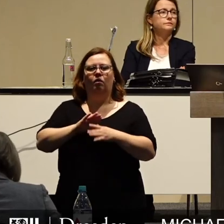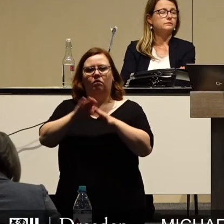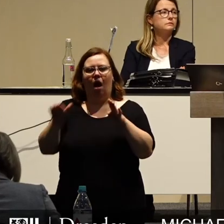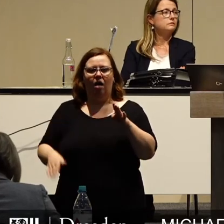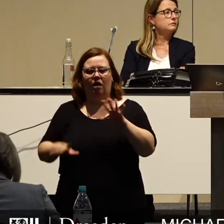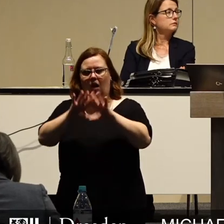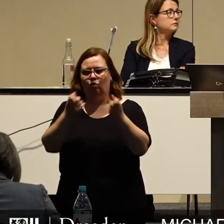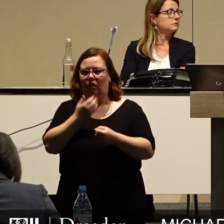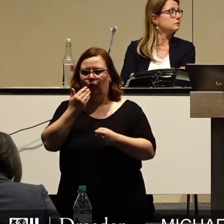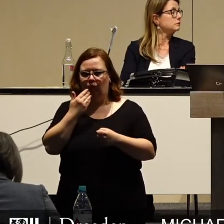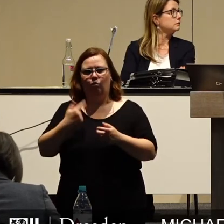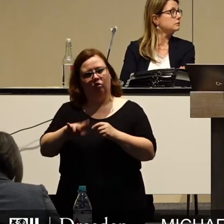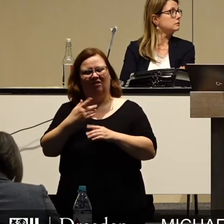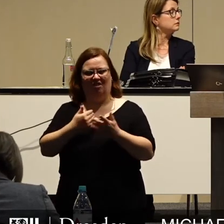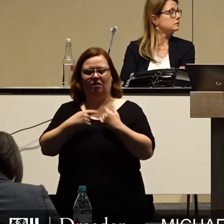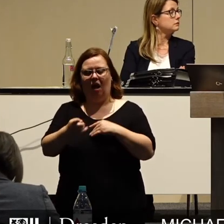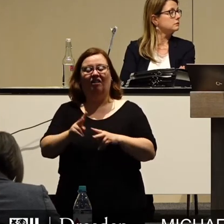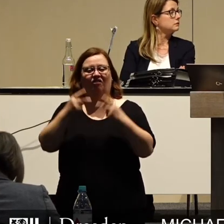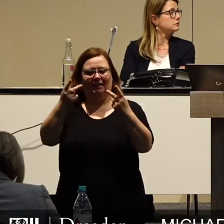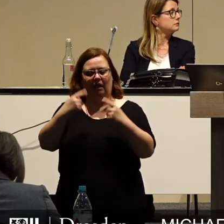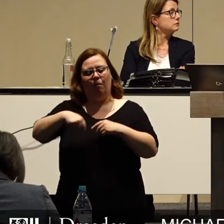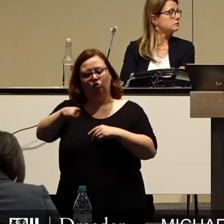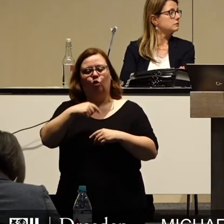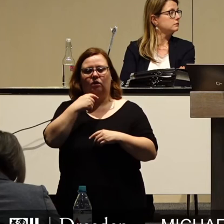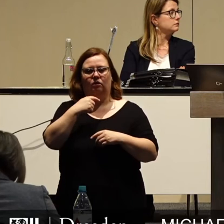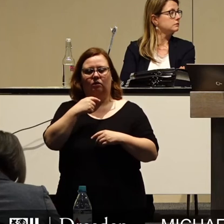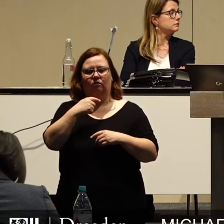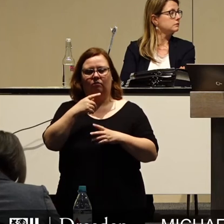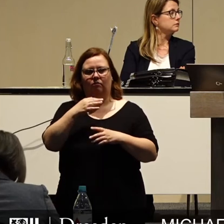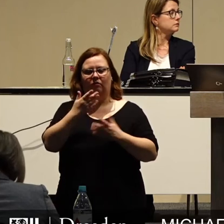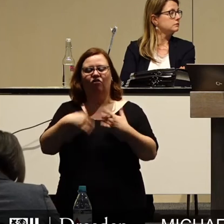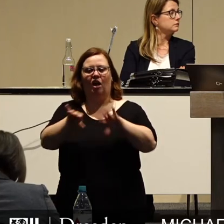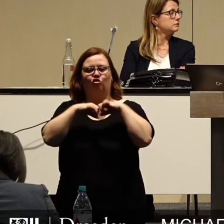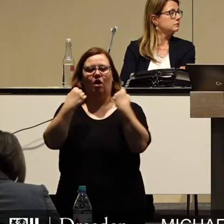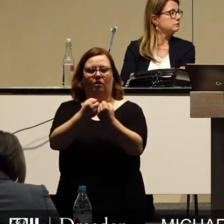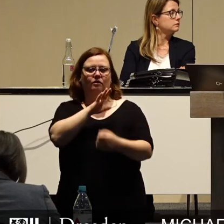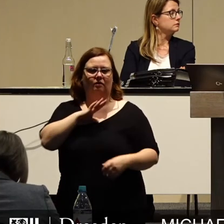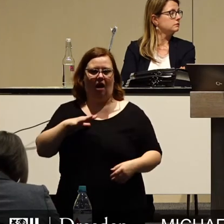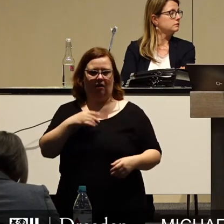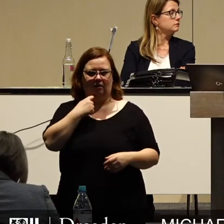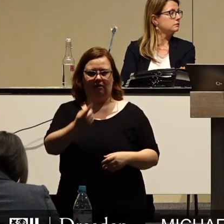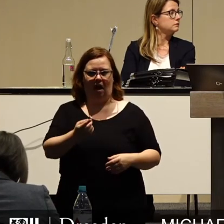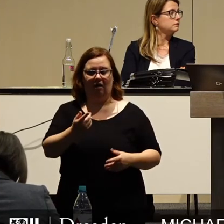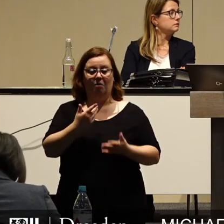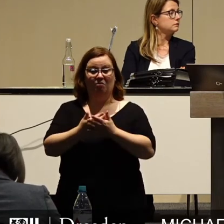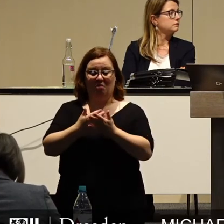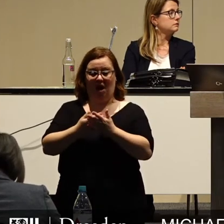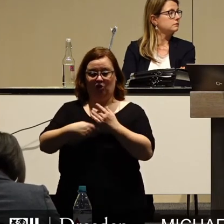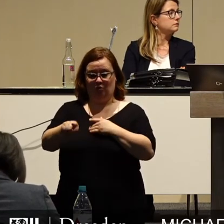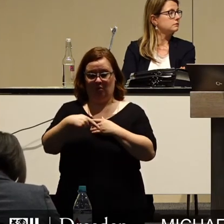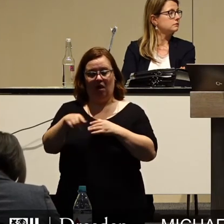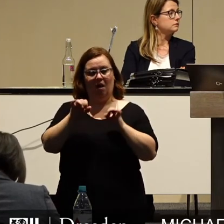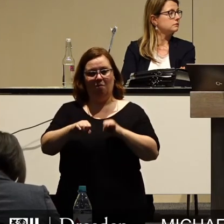wir gewünscht hätten, einzugehen. Ausdrücklich allerdings hat der Freistaat auch festgestellt, dass vor dem Hintergrund dieses